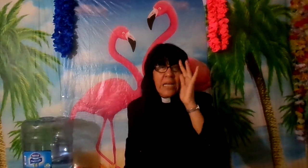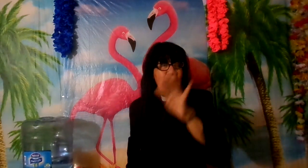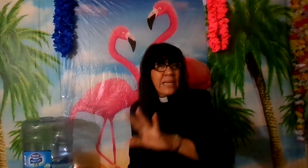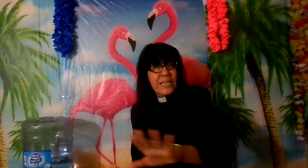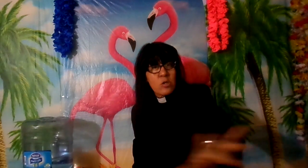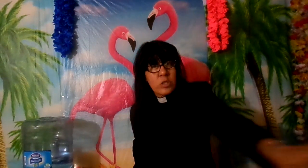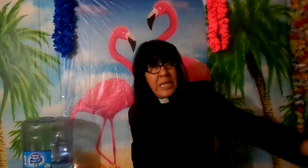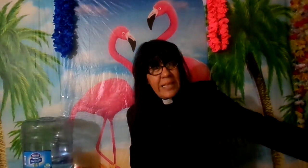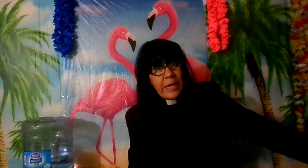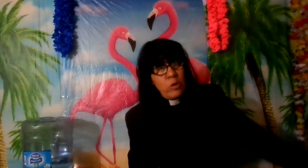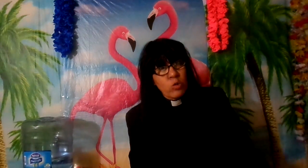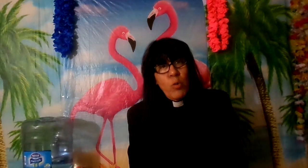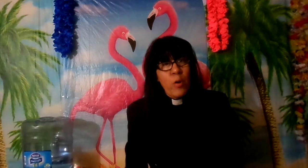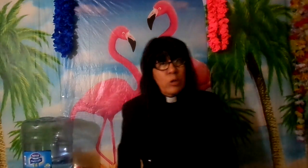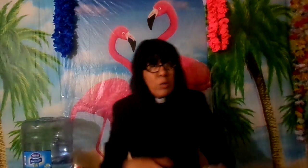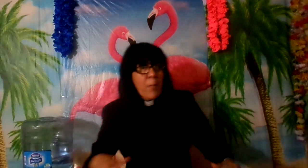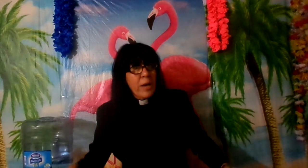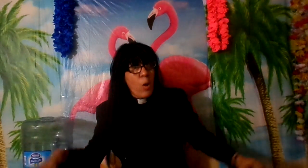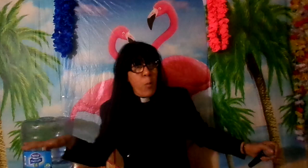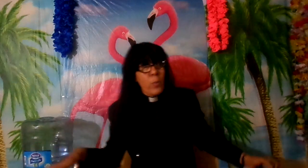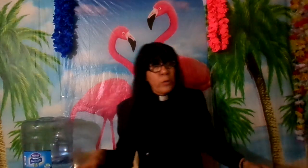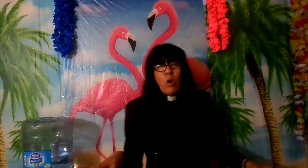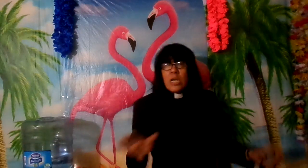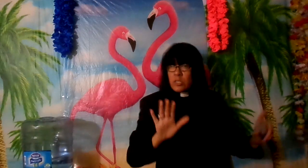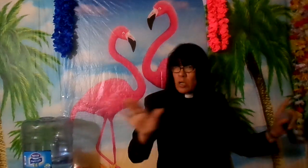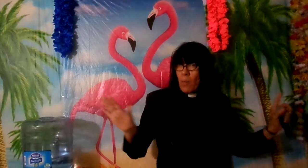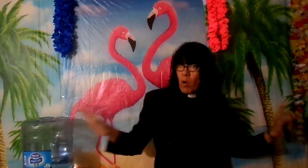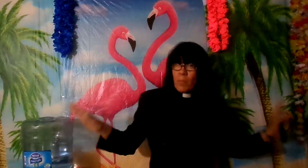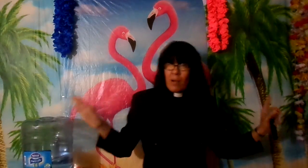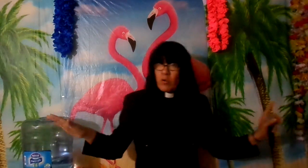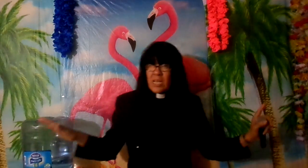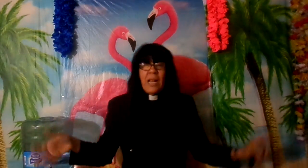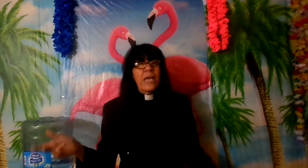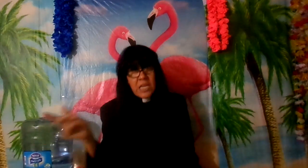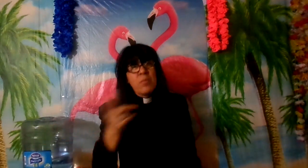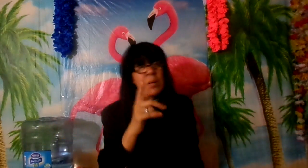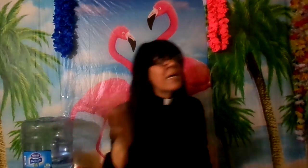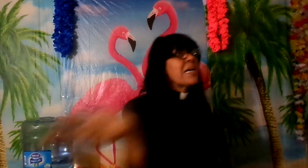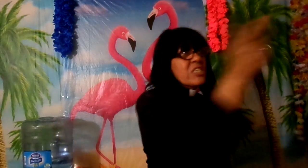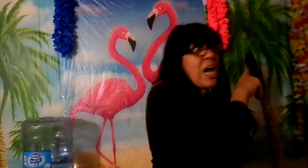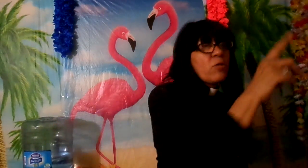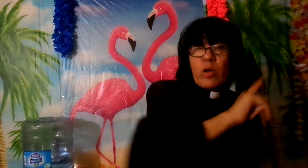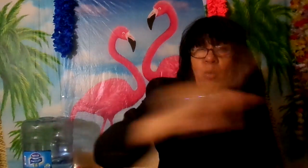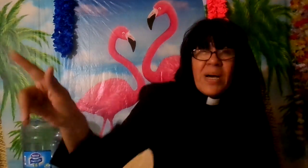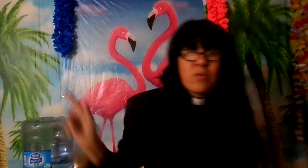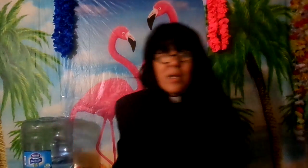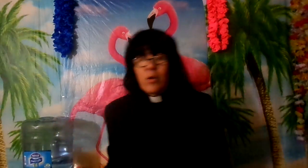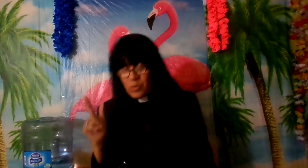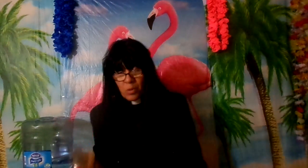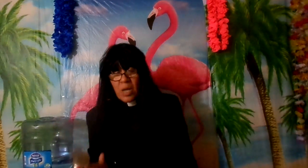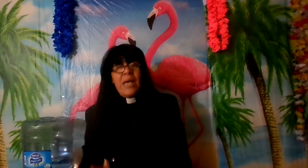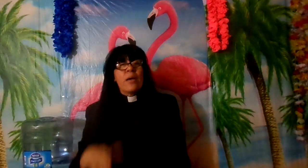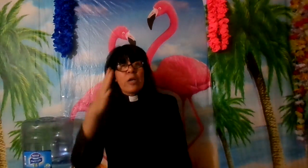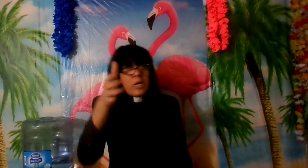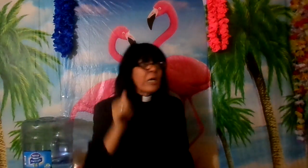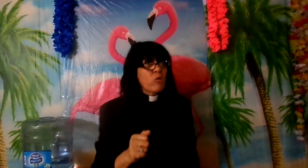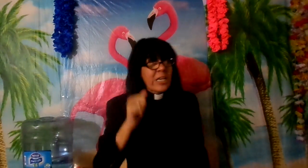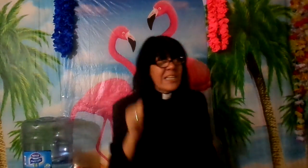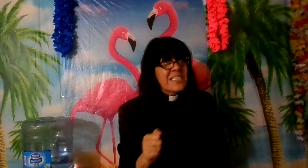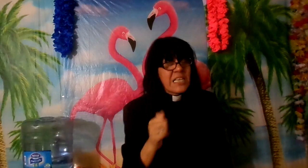hermanas que están en YouTube porque tú las ves en los púlpitos son las mujeres más consagradas y mi chano es un basurero no, lo que yo quiera decir